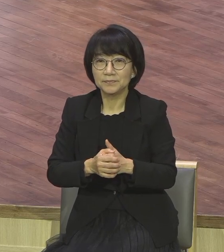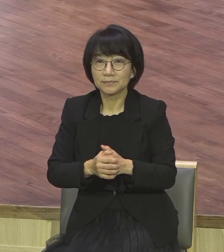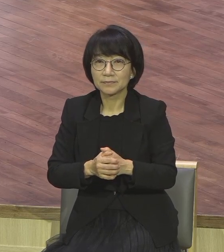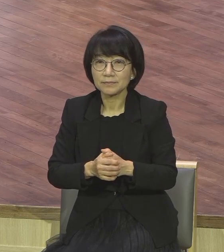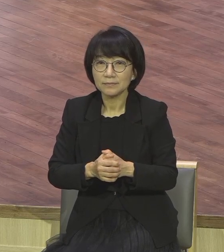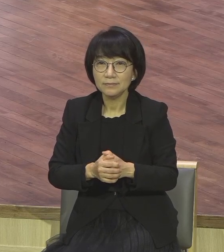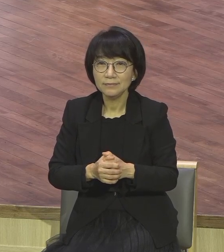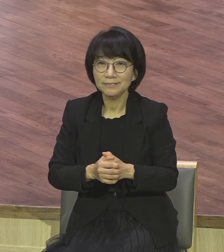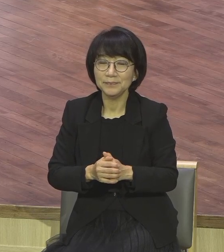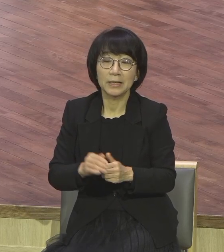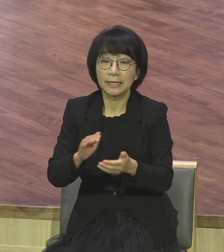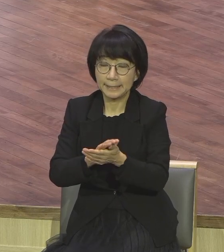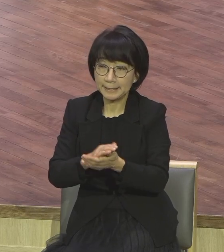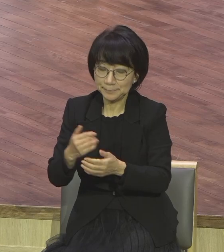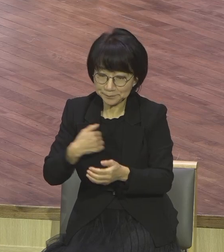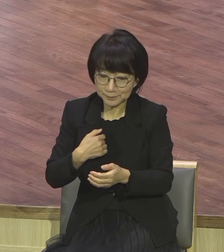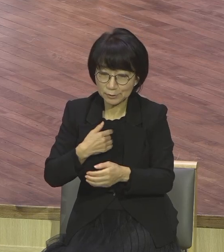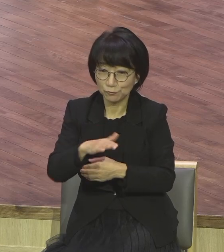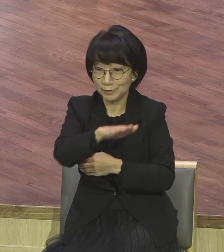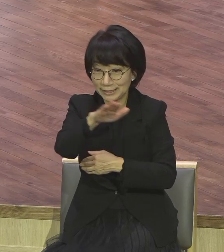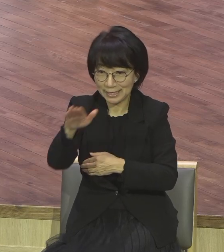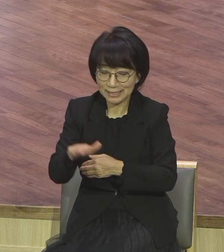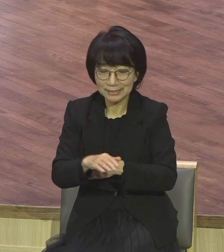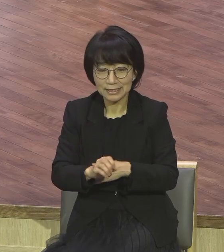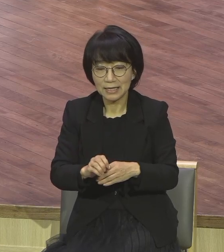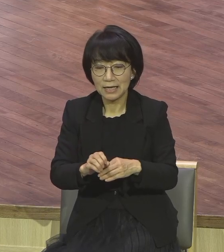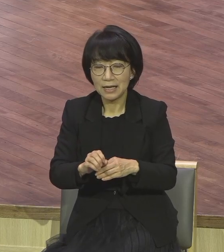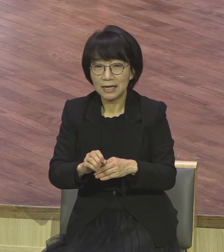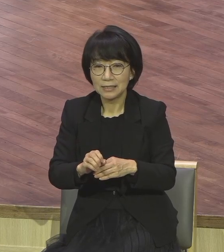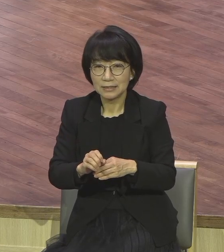가지고 전도자의 삶을 살지 않는다는 것입니다